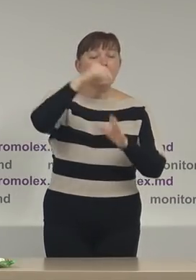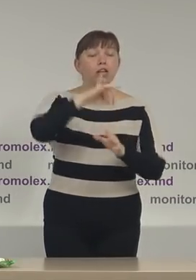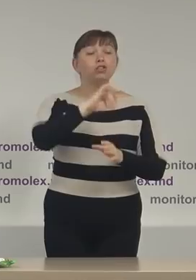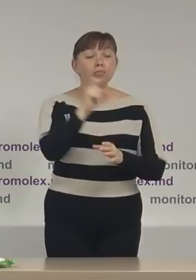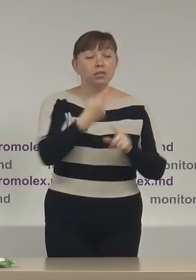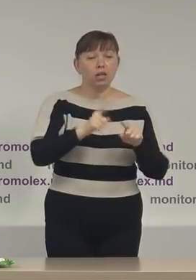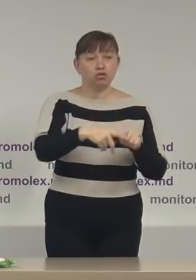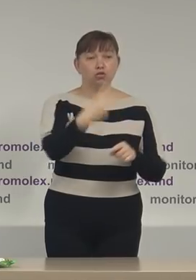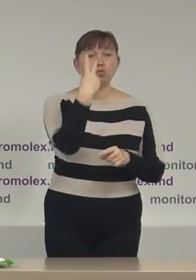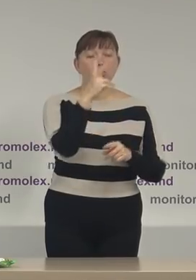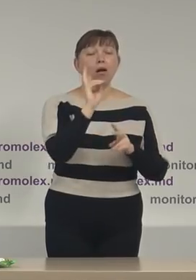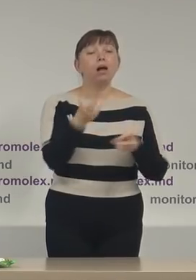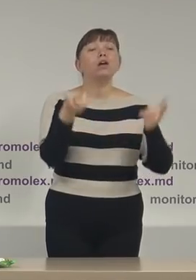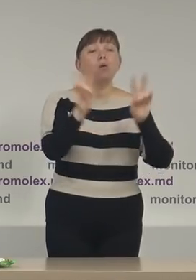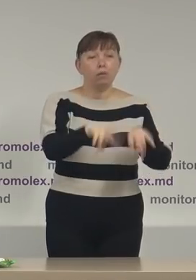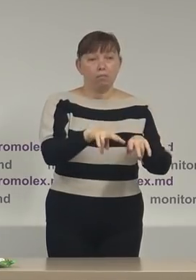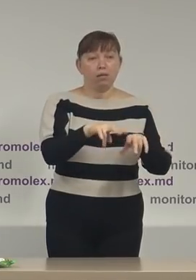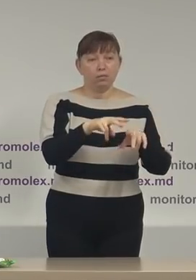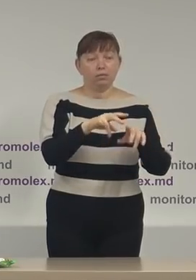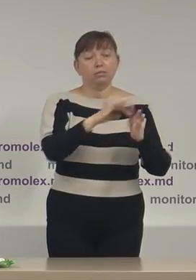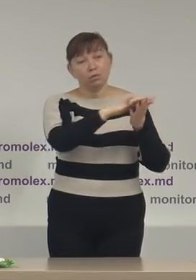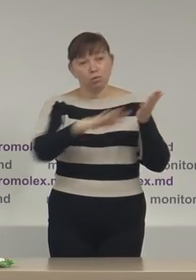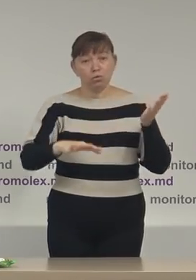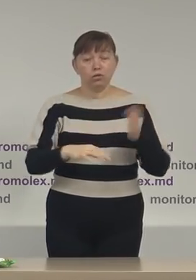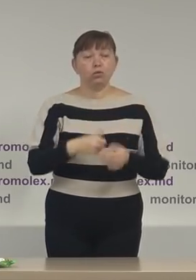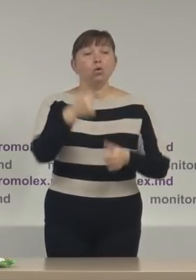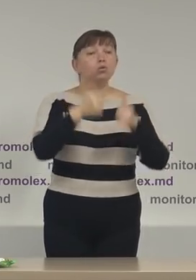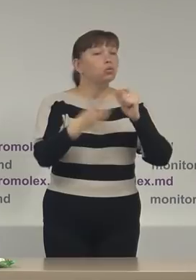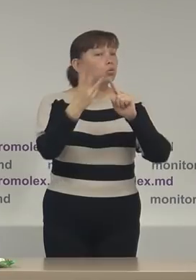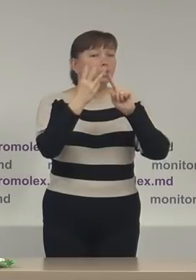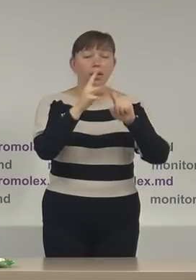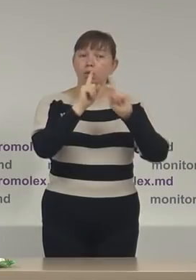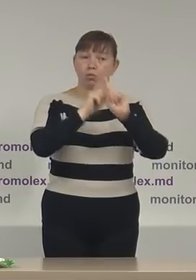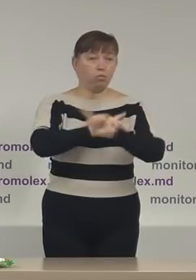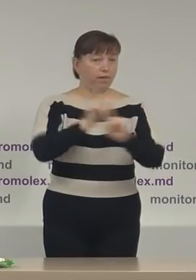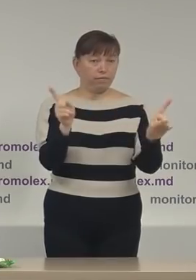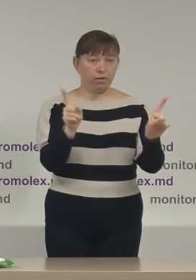acei candidați care au rămas în curs turul 3 nu va fi